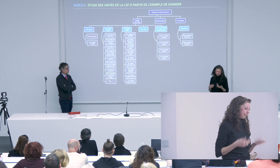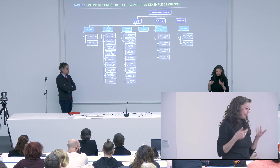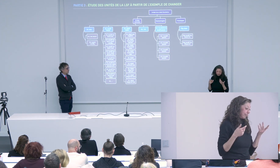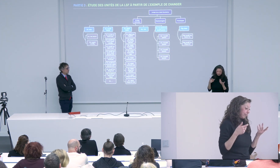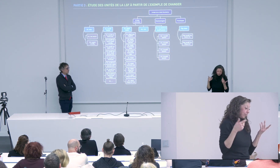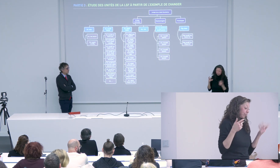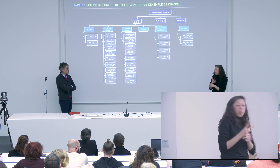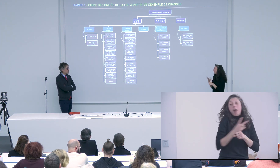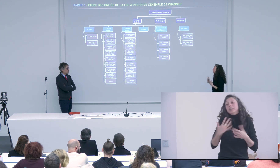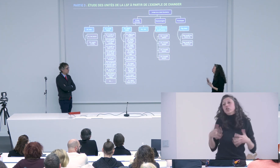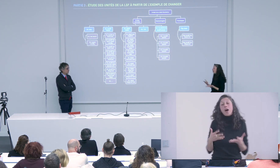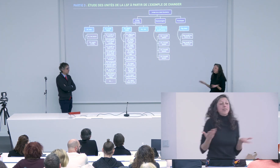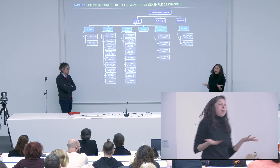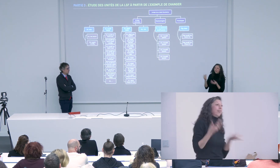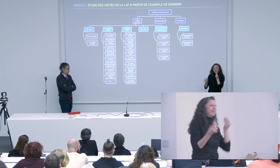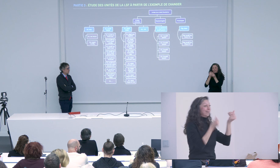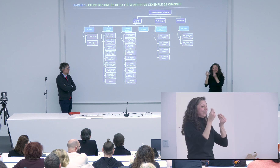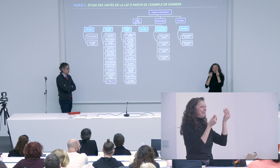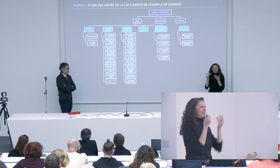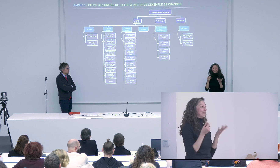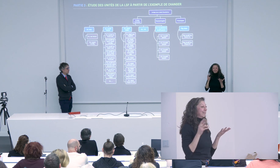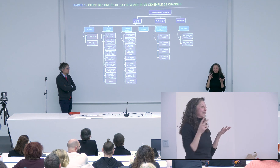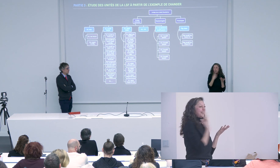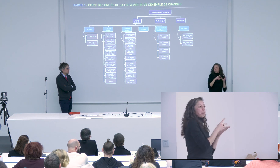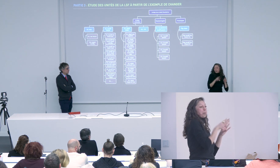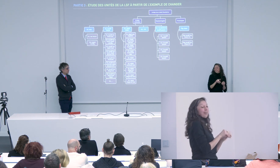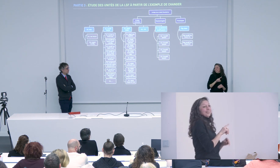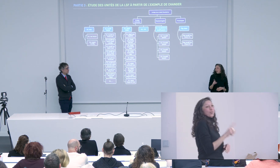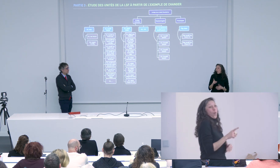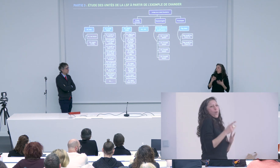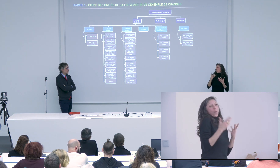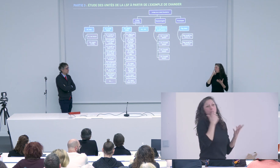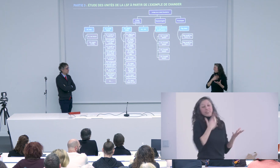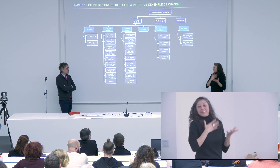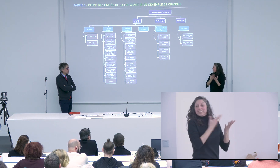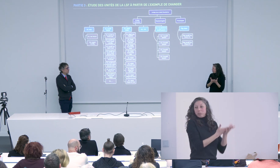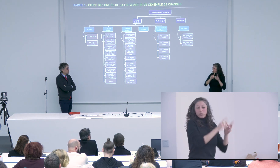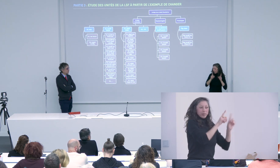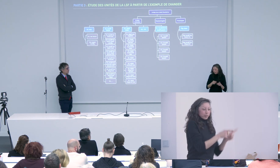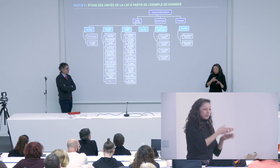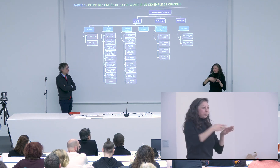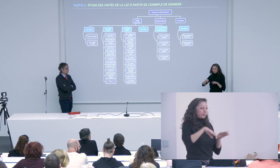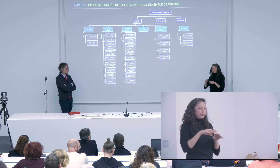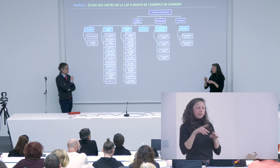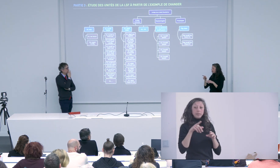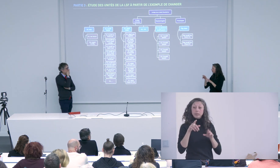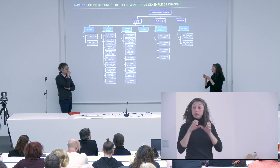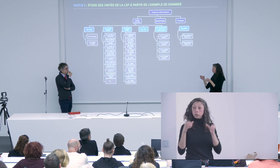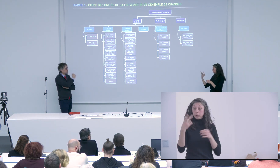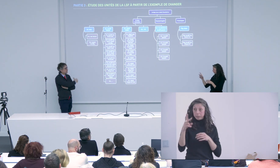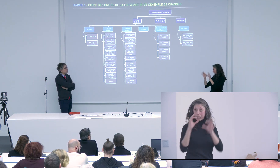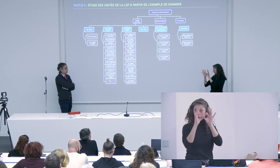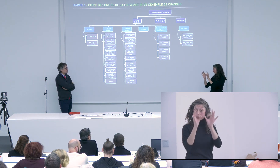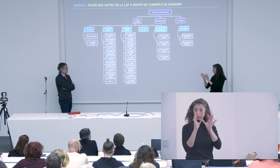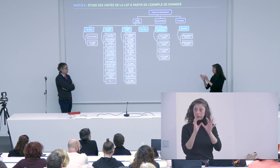contre toutes ces productions mais bon c'est déjà pas mal c'est pas forcément ça n pas forcément lieu d